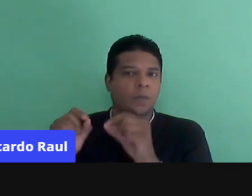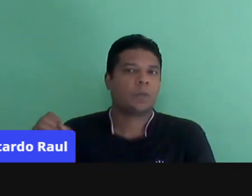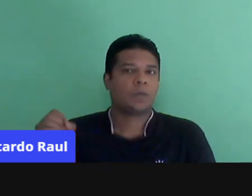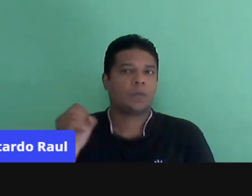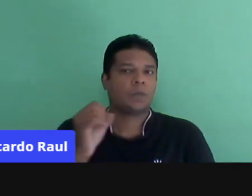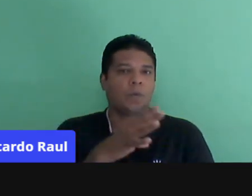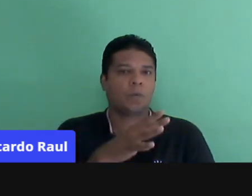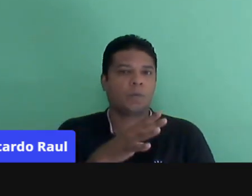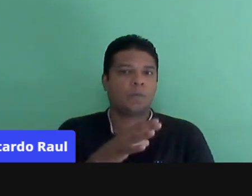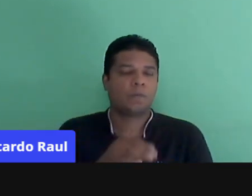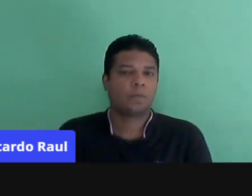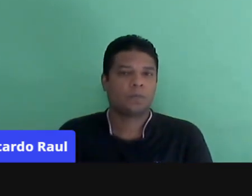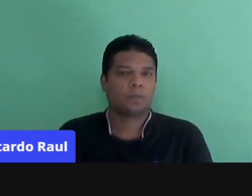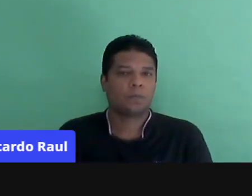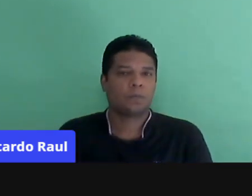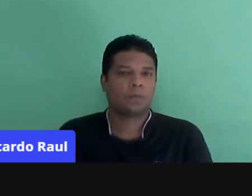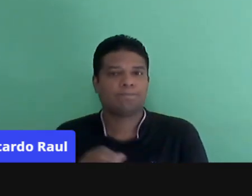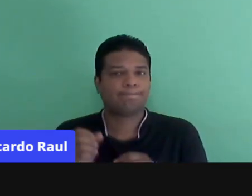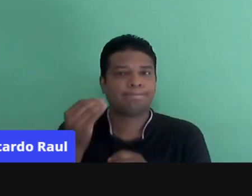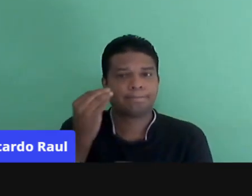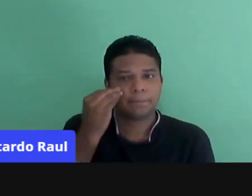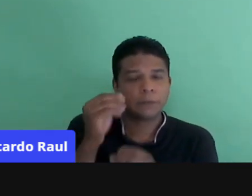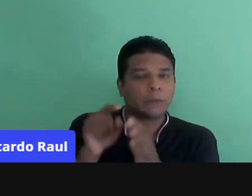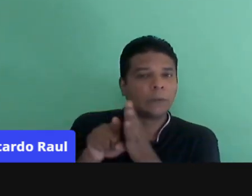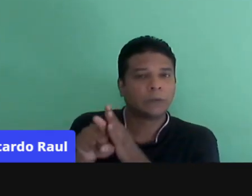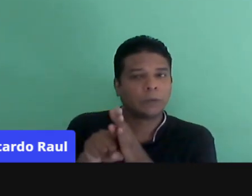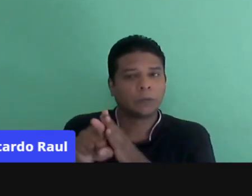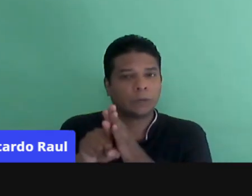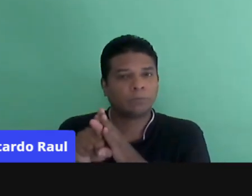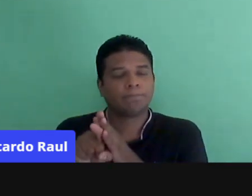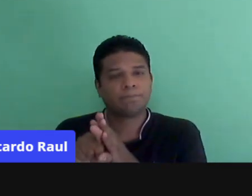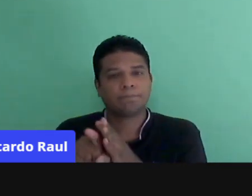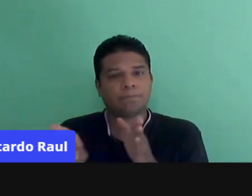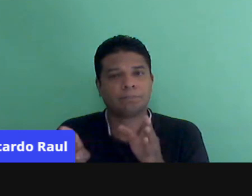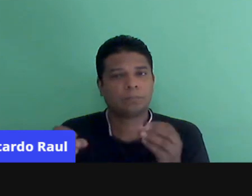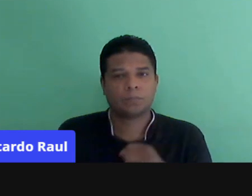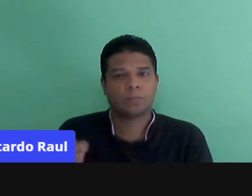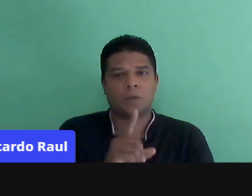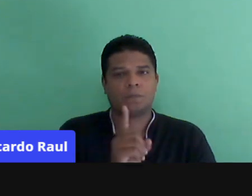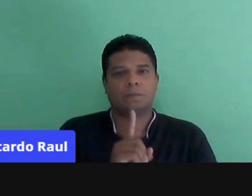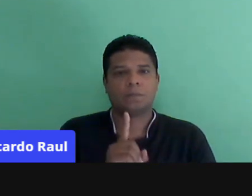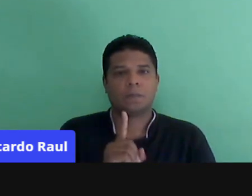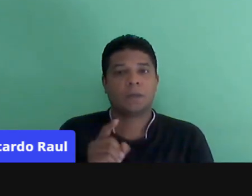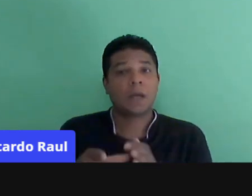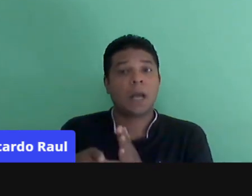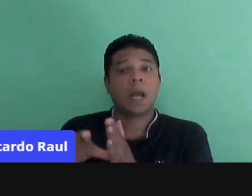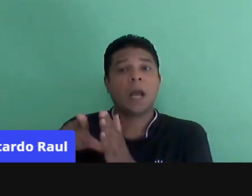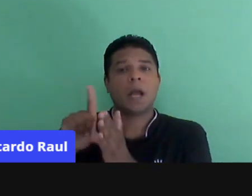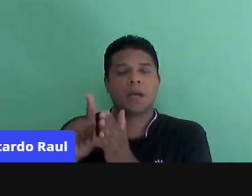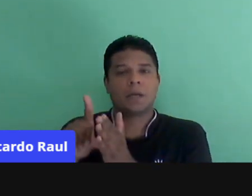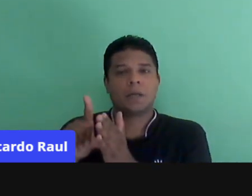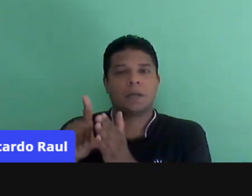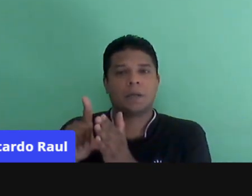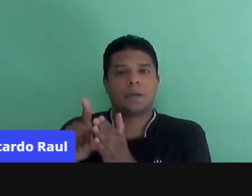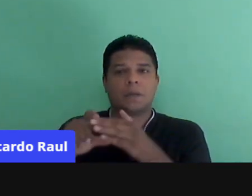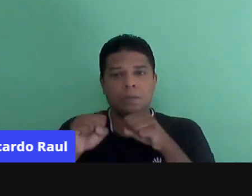um cenário de investigação, proposta que não é nova, mas também que não é recorrente, mesmo no ensino antes pandemia.